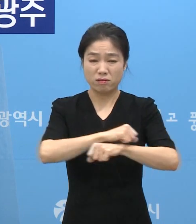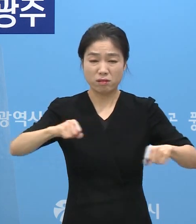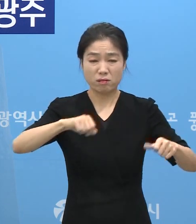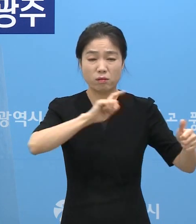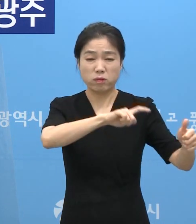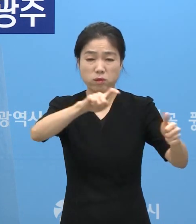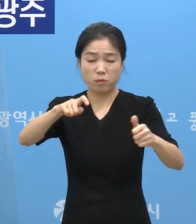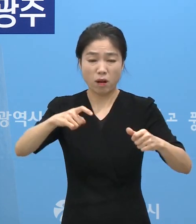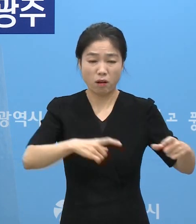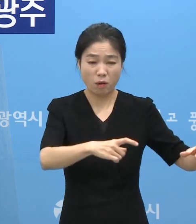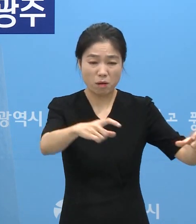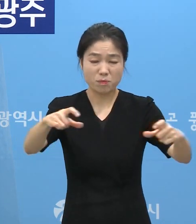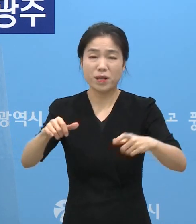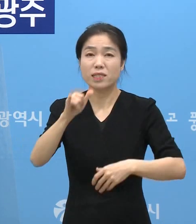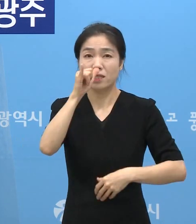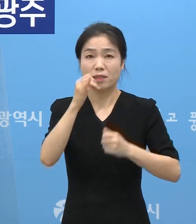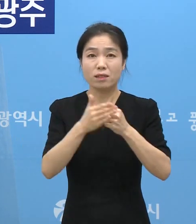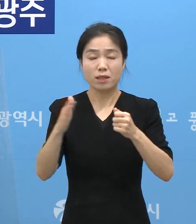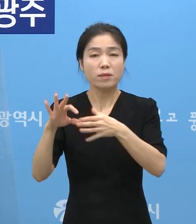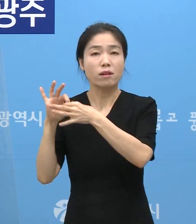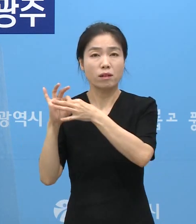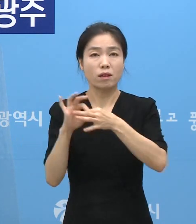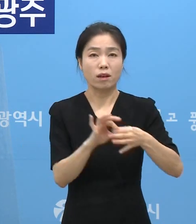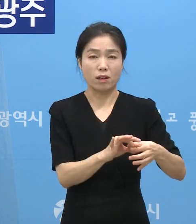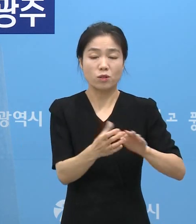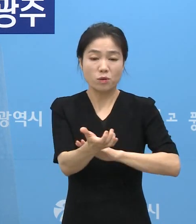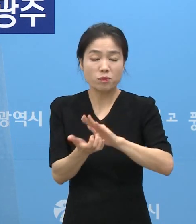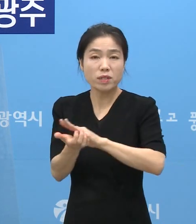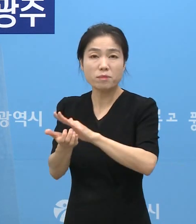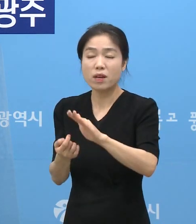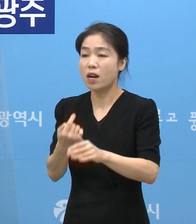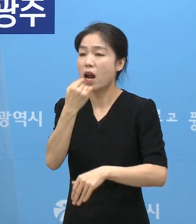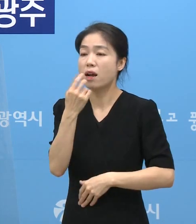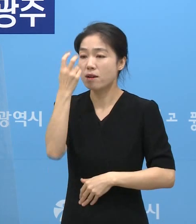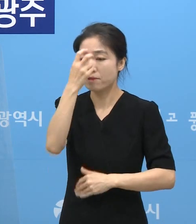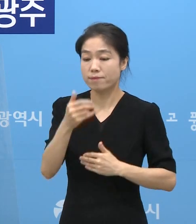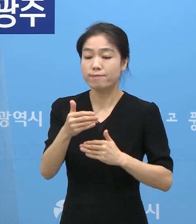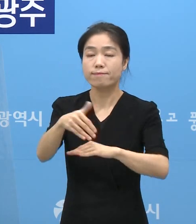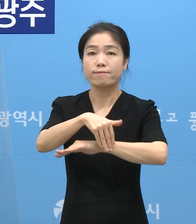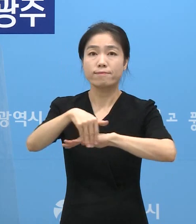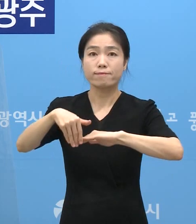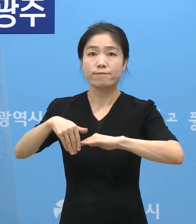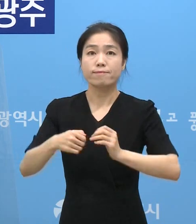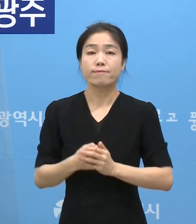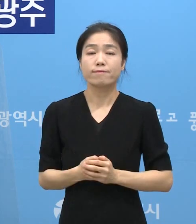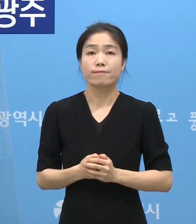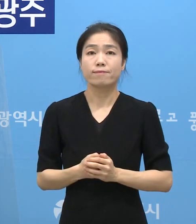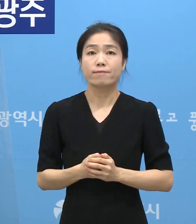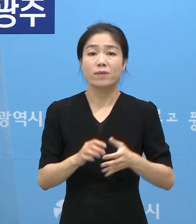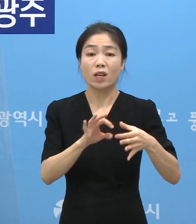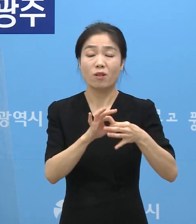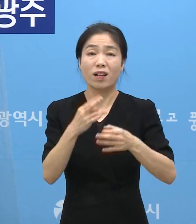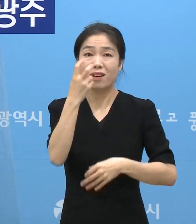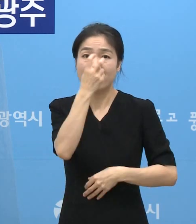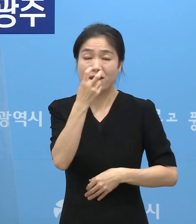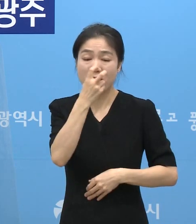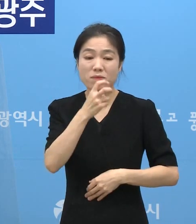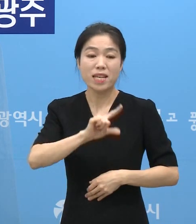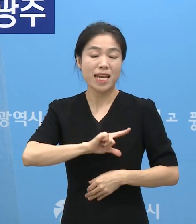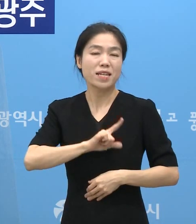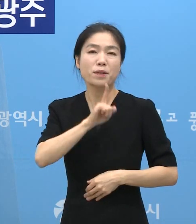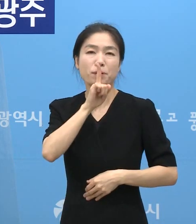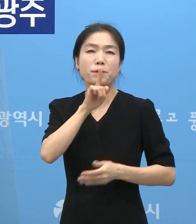분포되어 있어 계속적으로 선제검사를 진행할 예정입니다. 관련 검사는 익명으로도